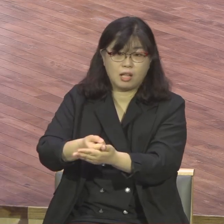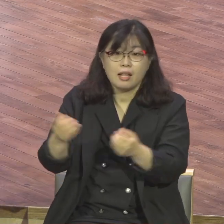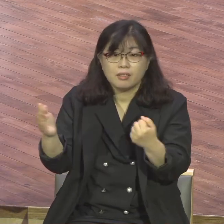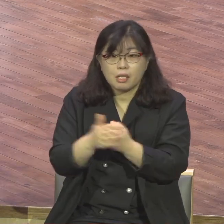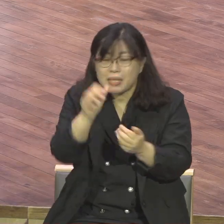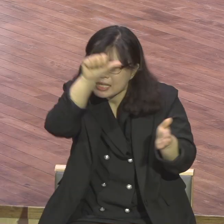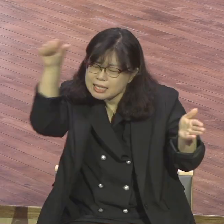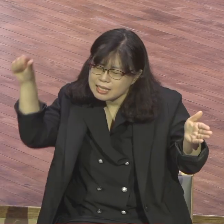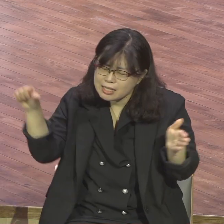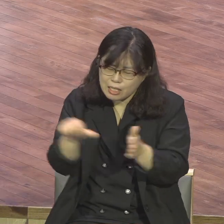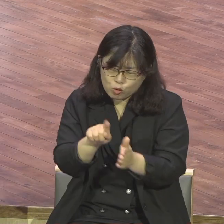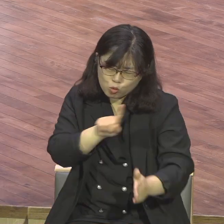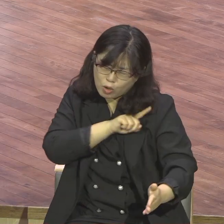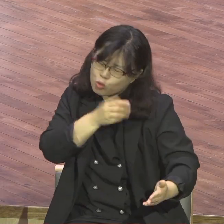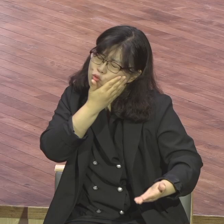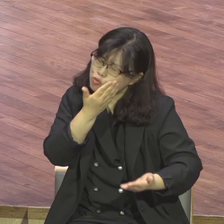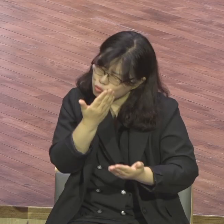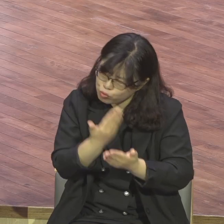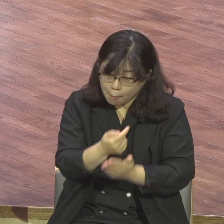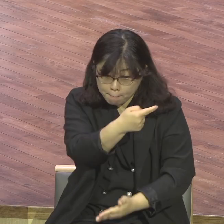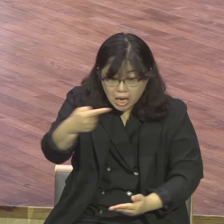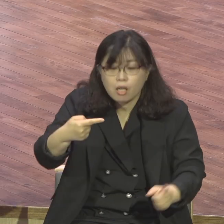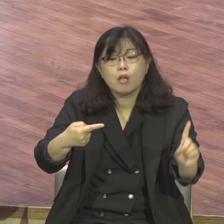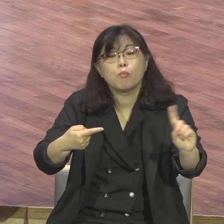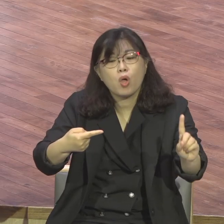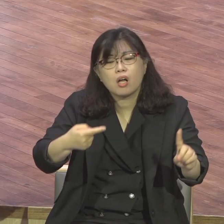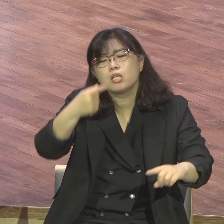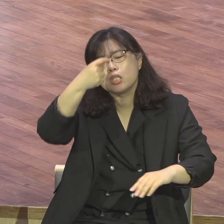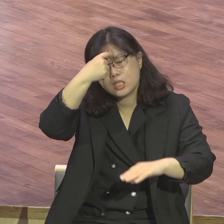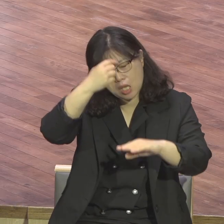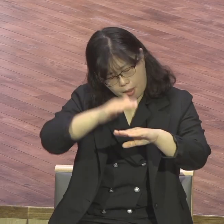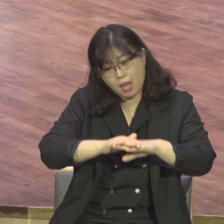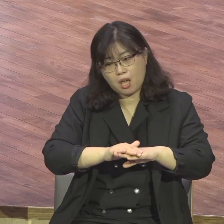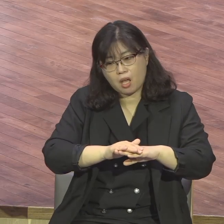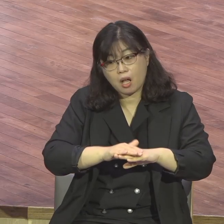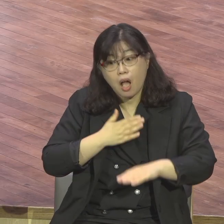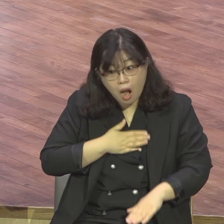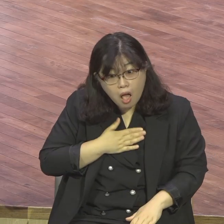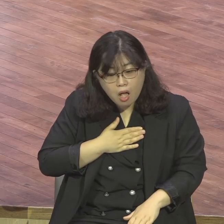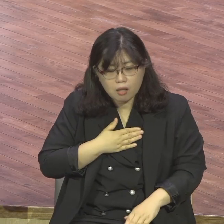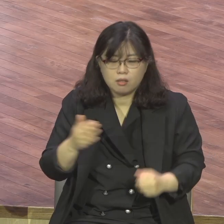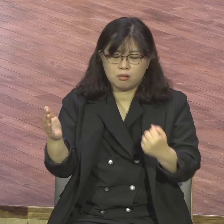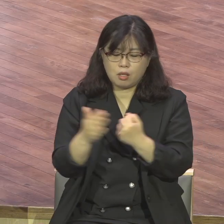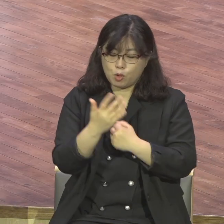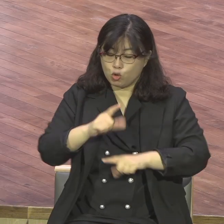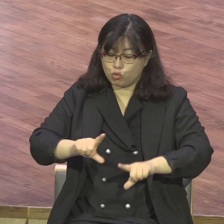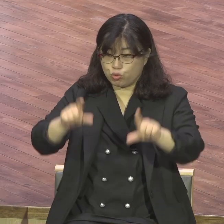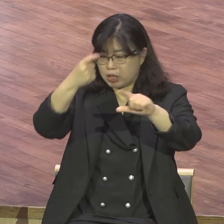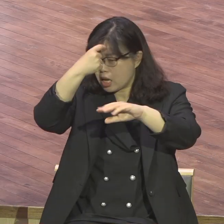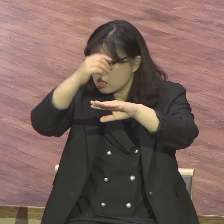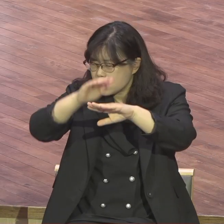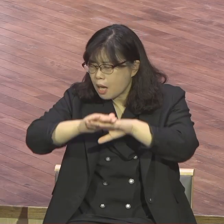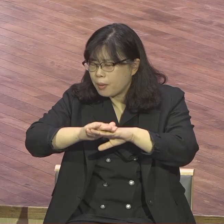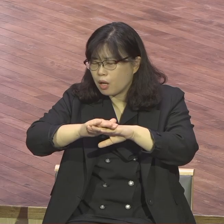그래서 토요일 날 일찍 자야 돼요 예배를 주일 날이기 때문에 주일을 준비하기 위해서